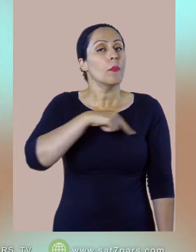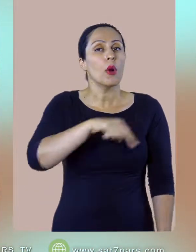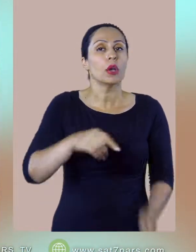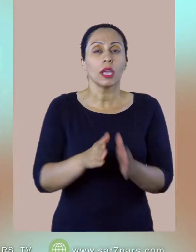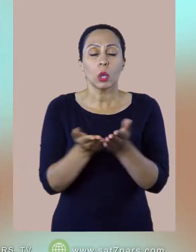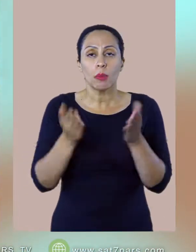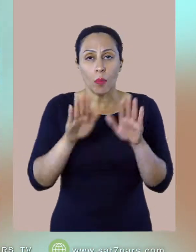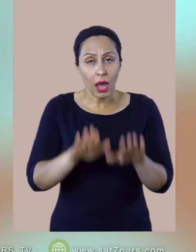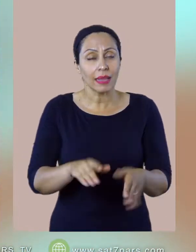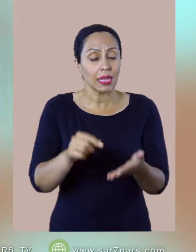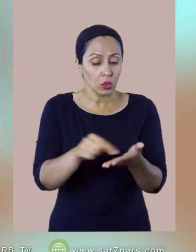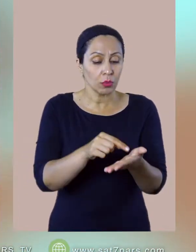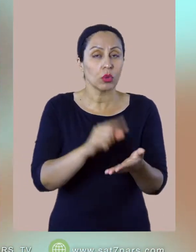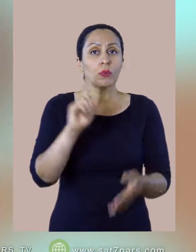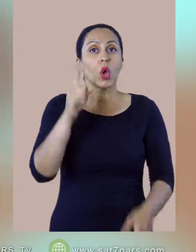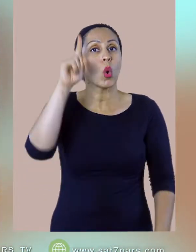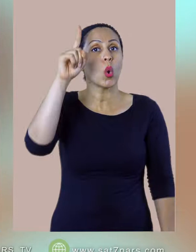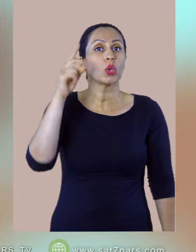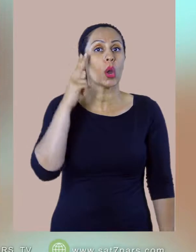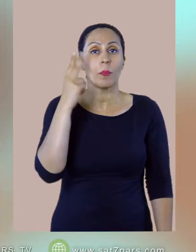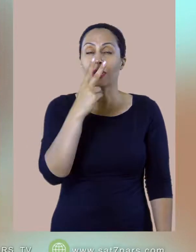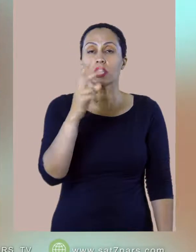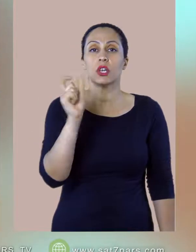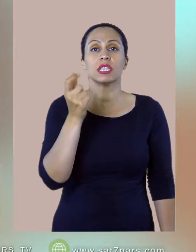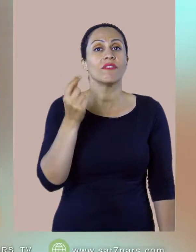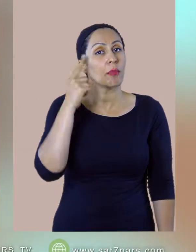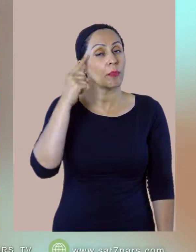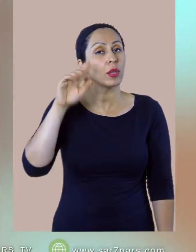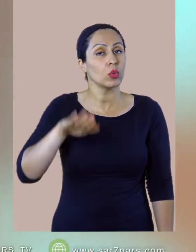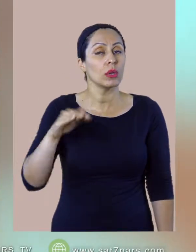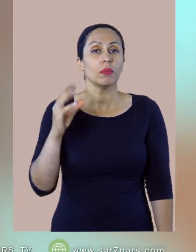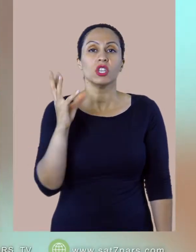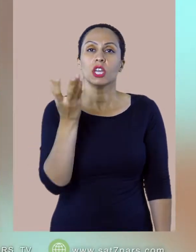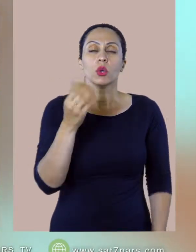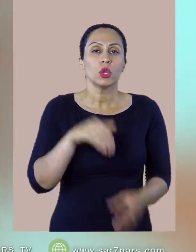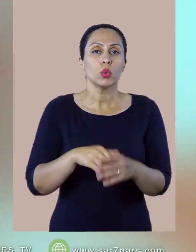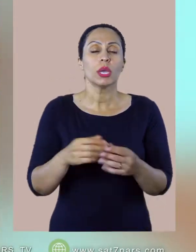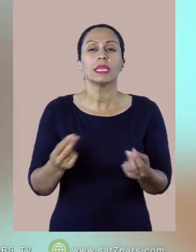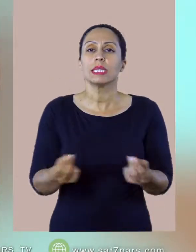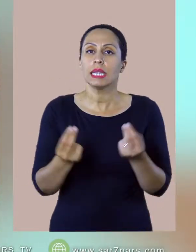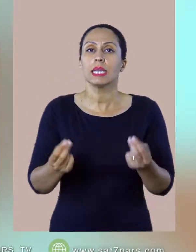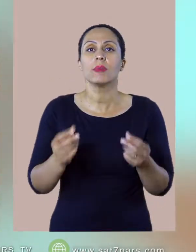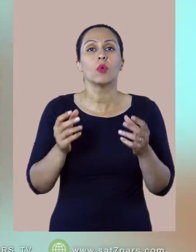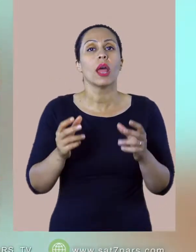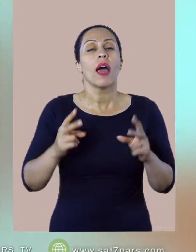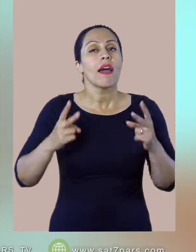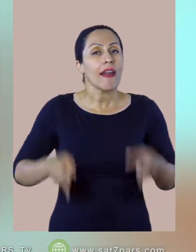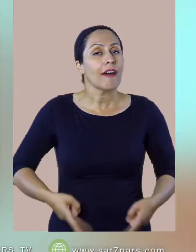بشناسیم و بدونیم که چطور عمل بکنیم در زندگیمون چون که یک کتاب راه نما هست در واقع برای